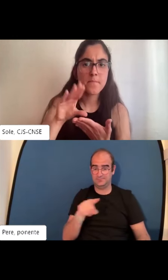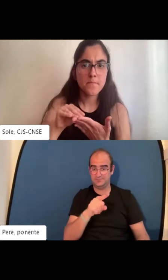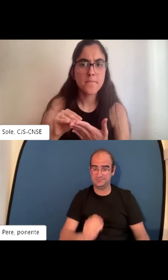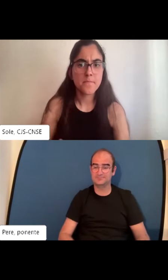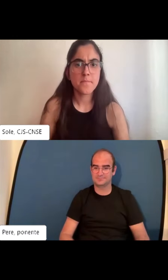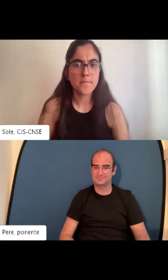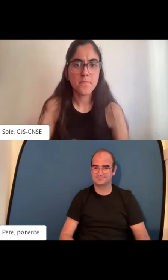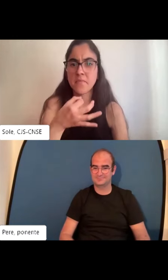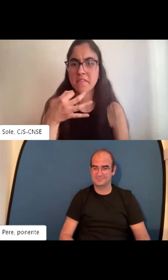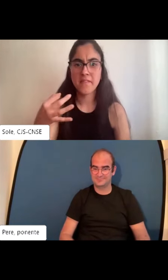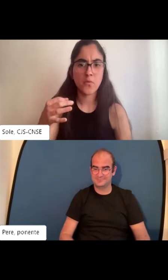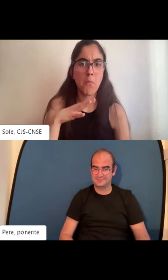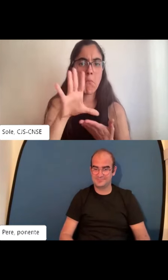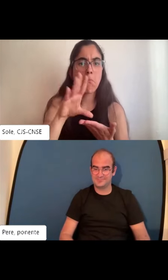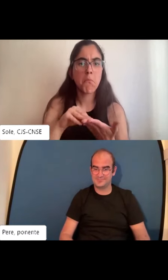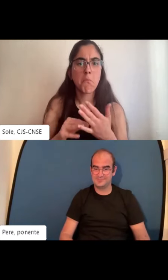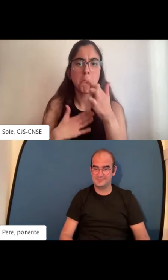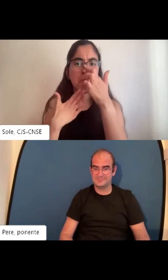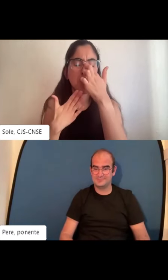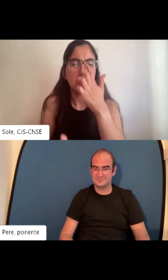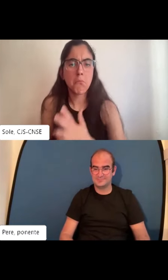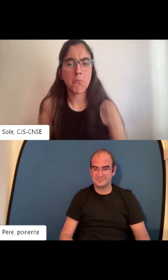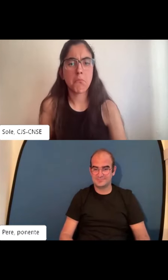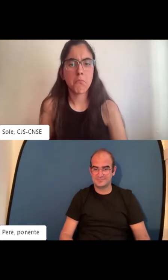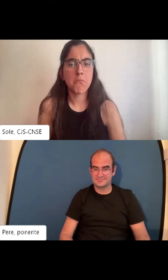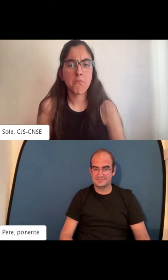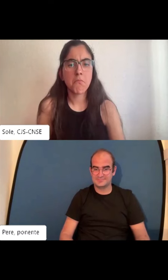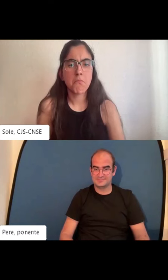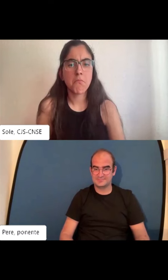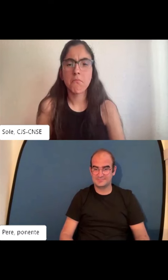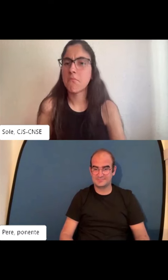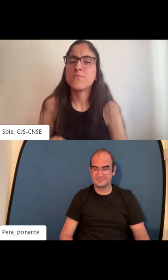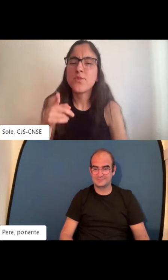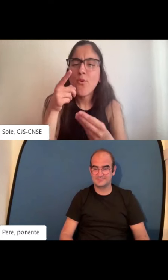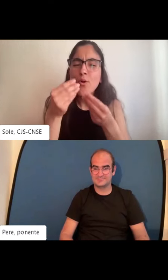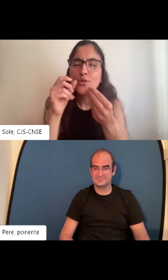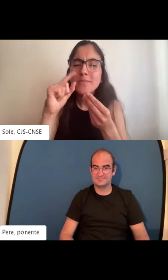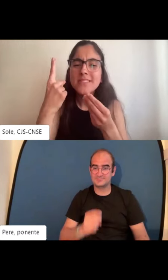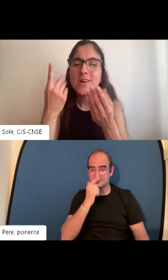cualquier empresa donde queráis ser candidatas pues tomo nota gracias